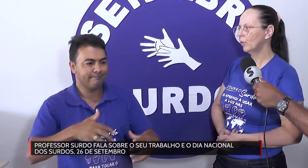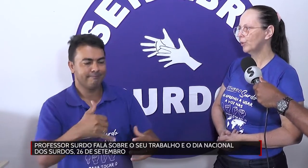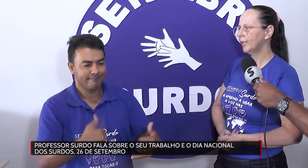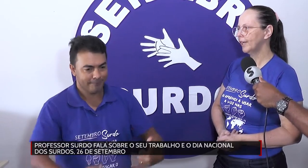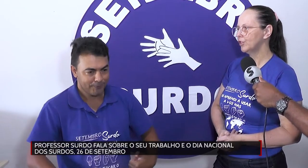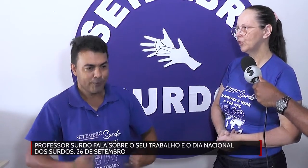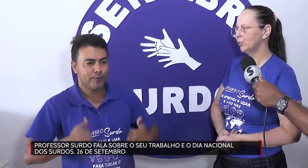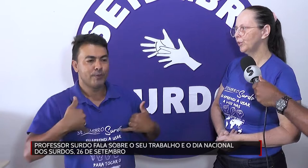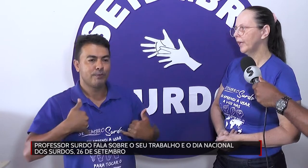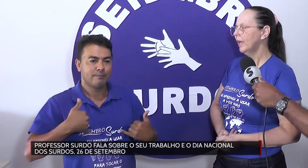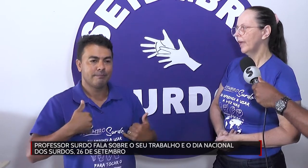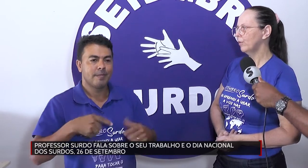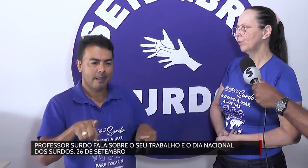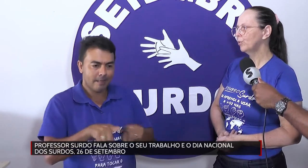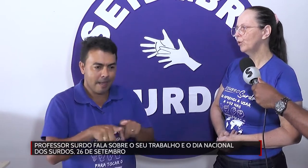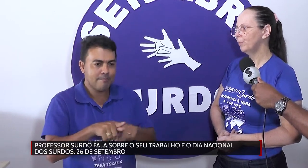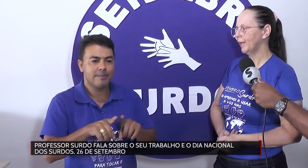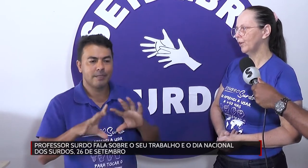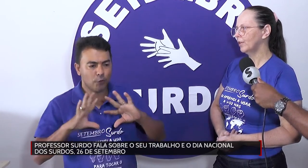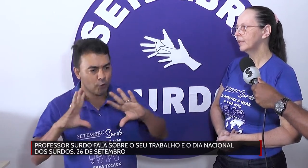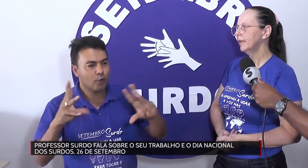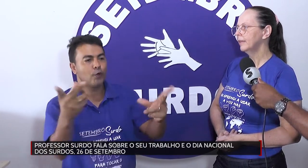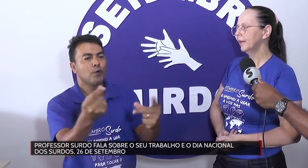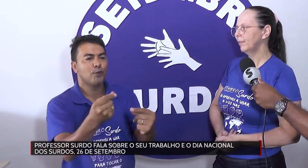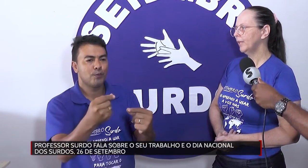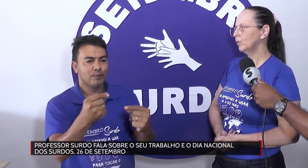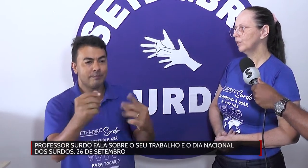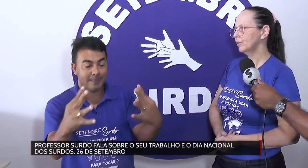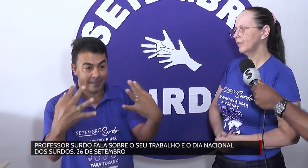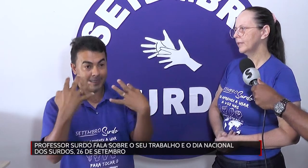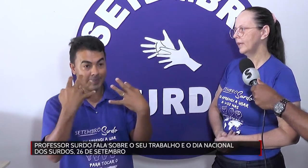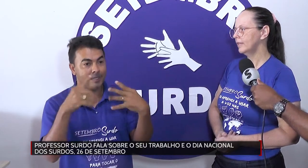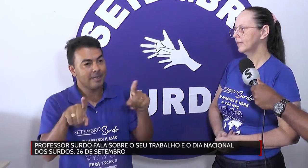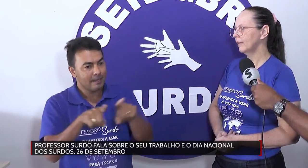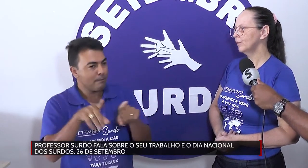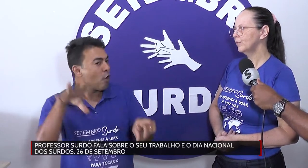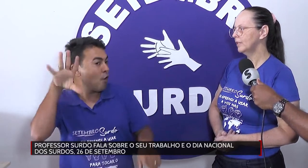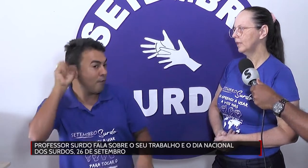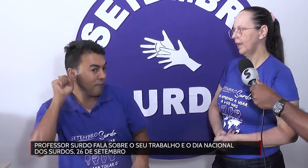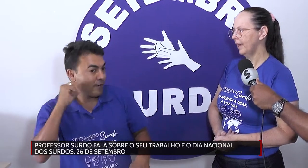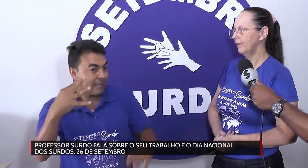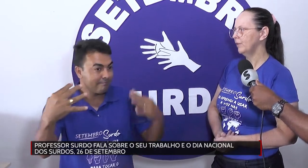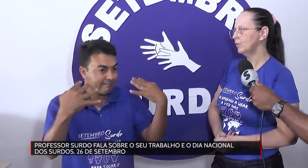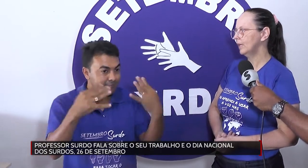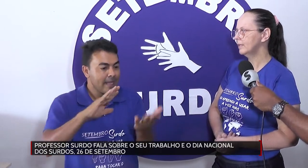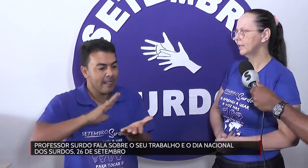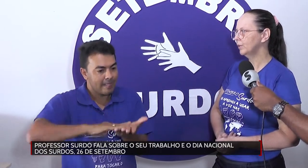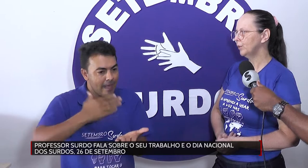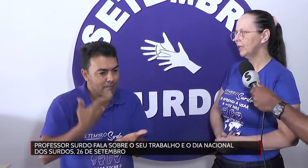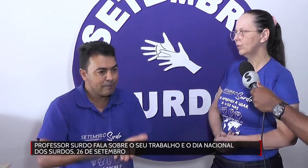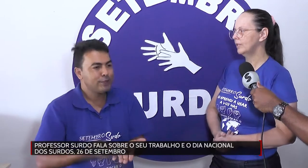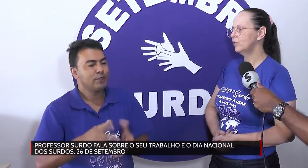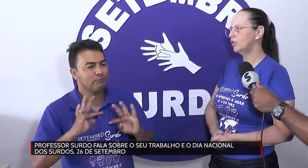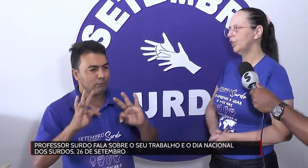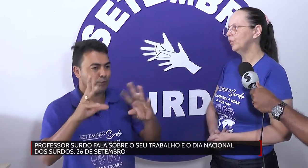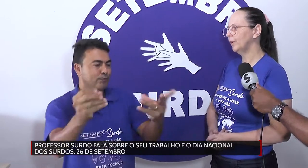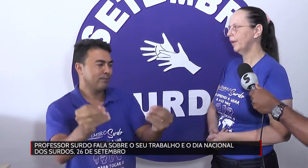comunidade surda. É um orgulho para nós também, todos vocês, estarmos visualizando isso, assistindo, né?